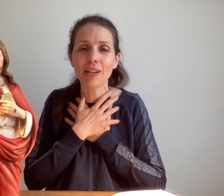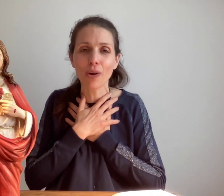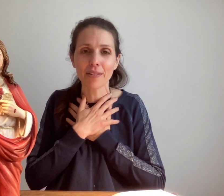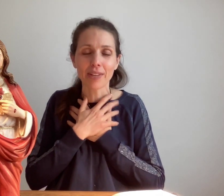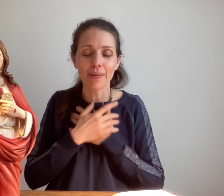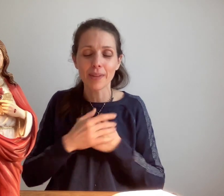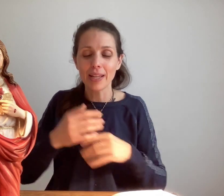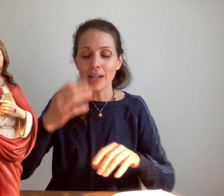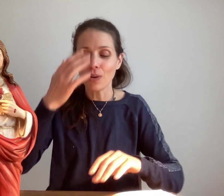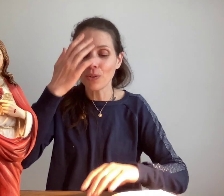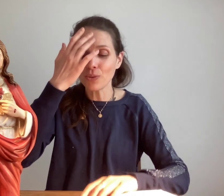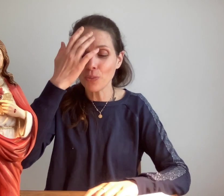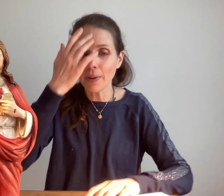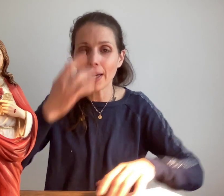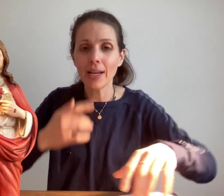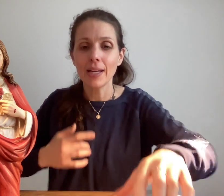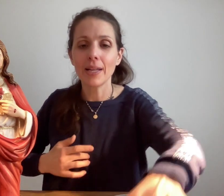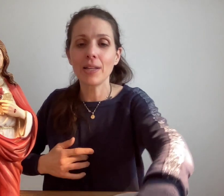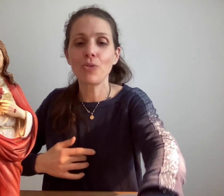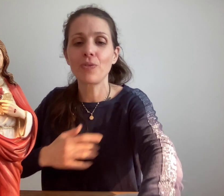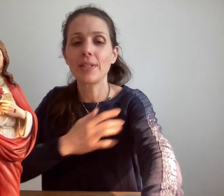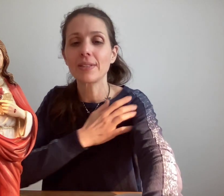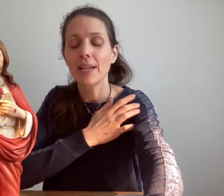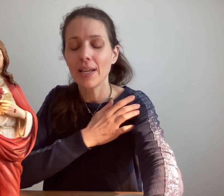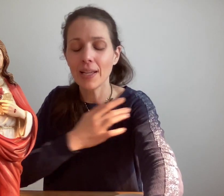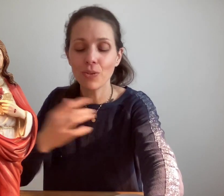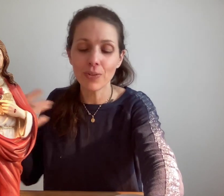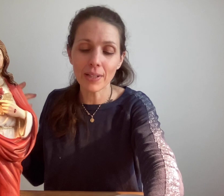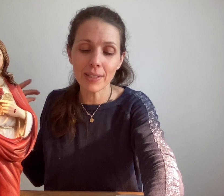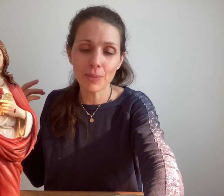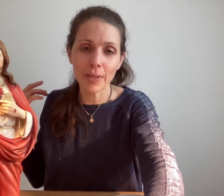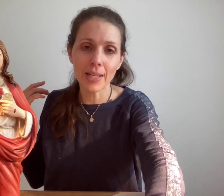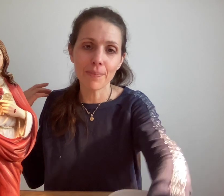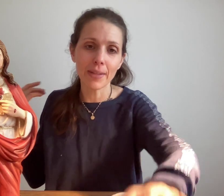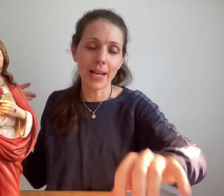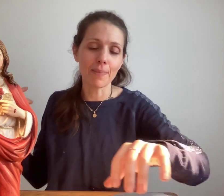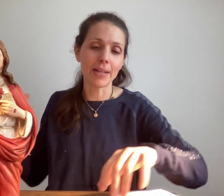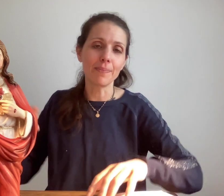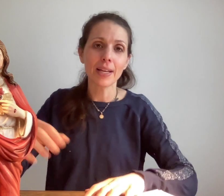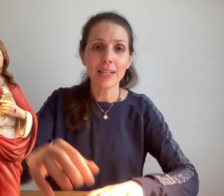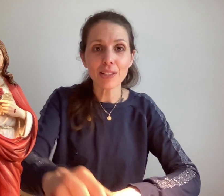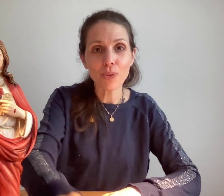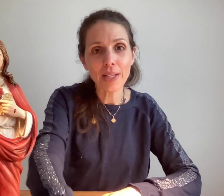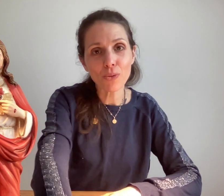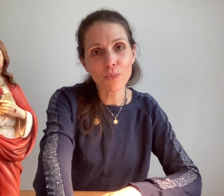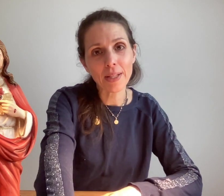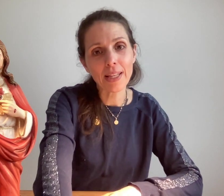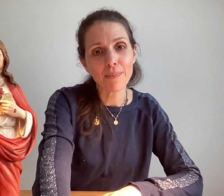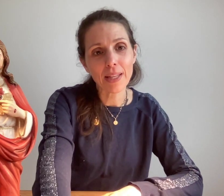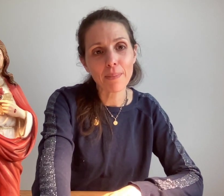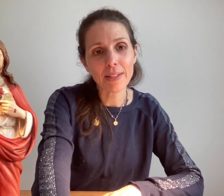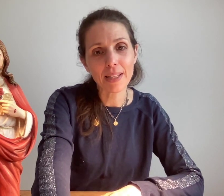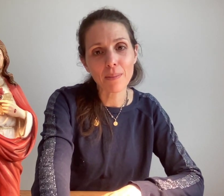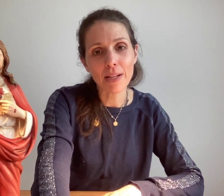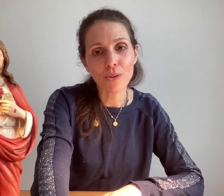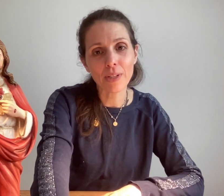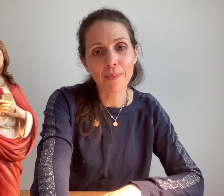glorifié au nom du Père et du Fils et du Saint-Esprit Amen soyez tous bénis et passez une belle journée